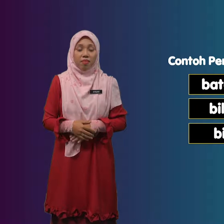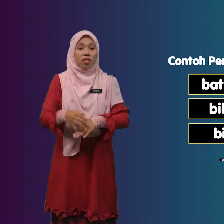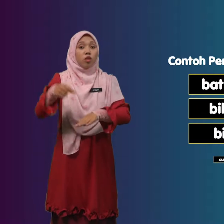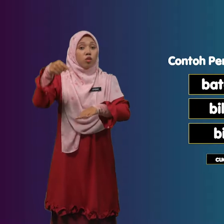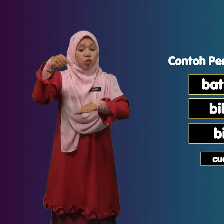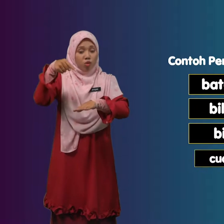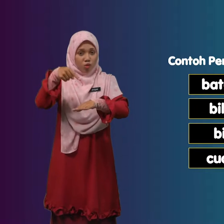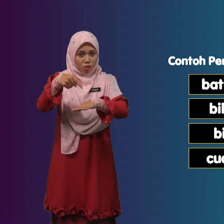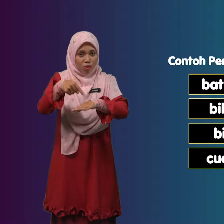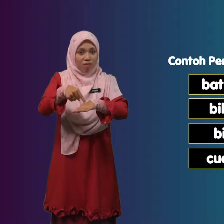Cucuk